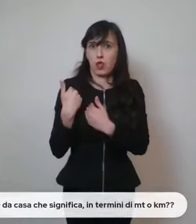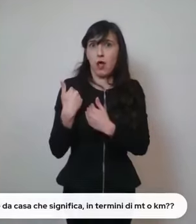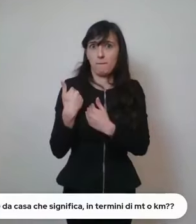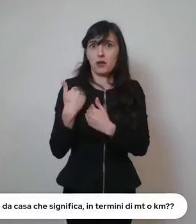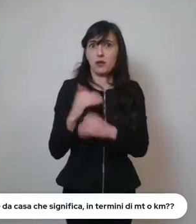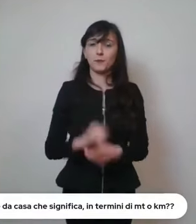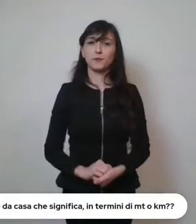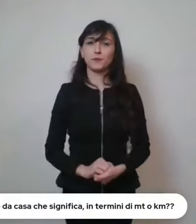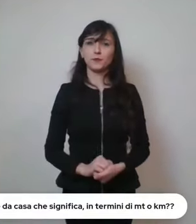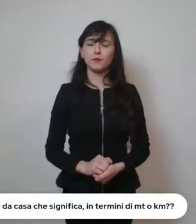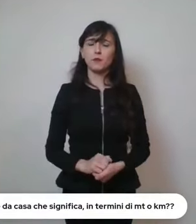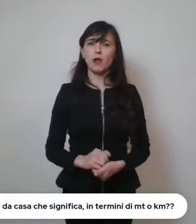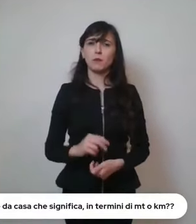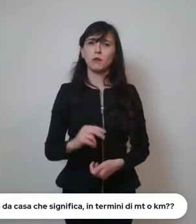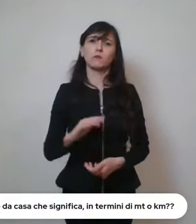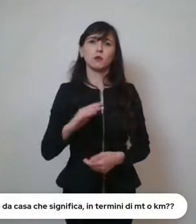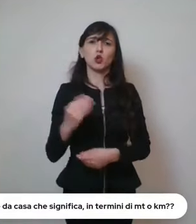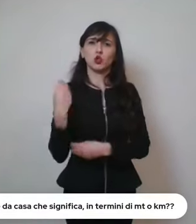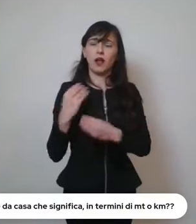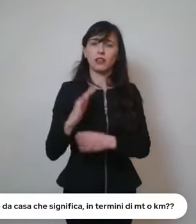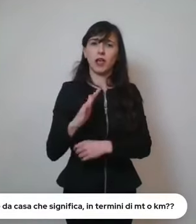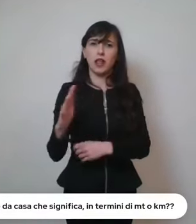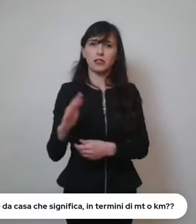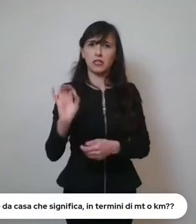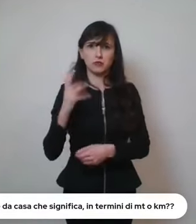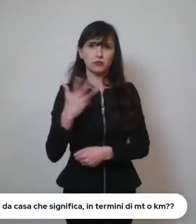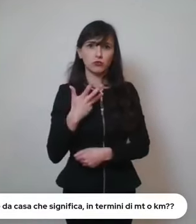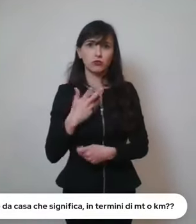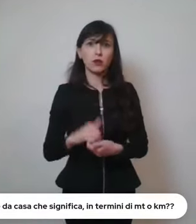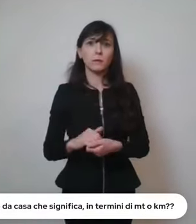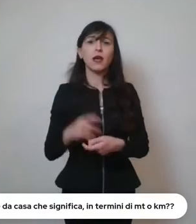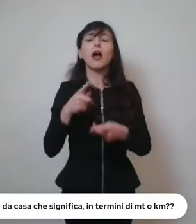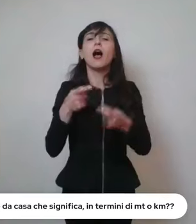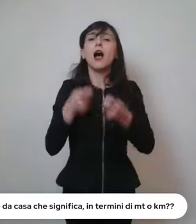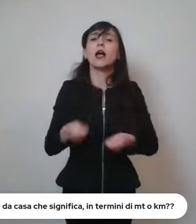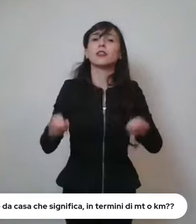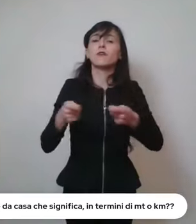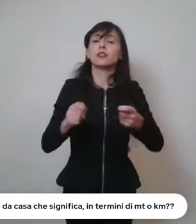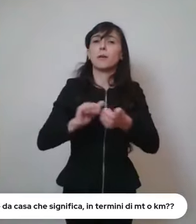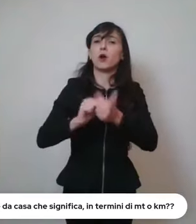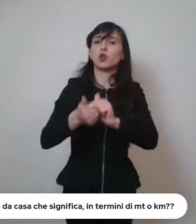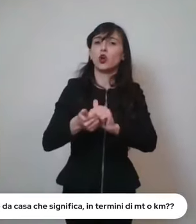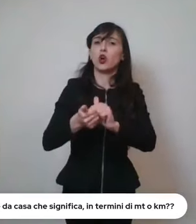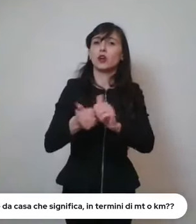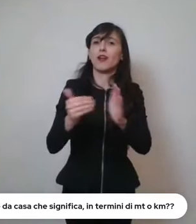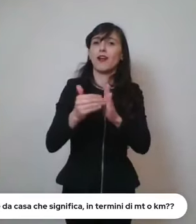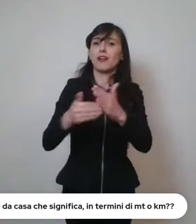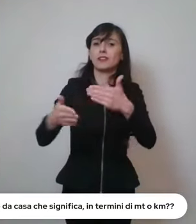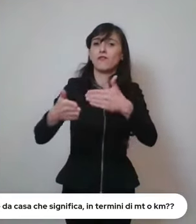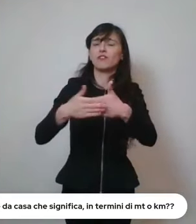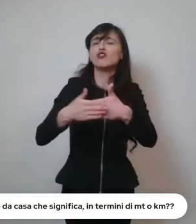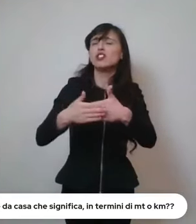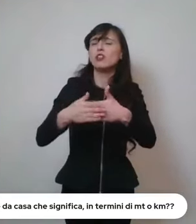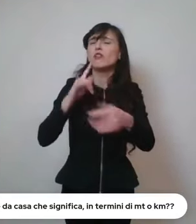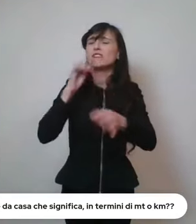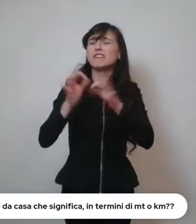domande eh se ci sono per attività motoria non distante da casa che significa in termini di metri o chilometri.